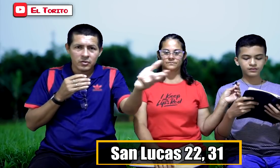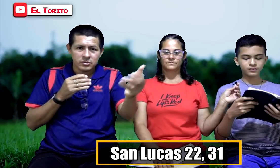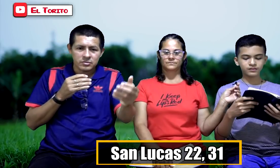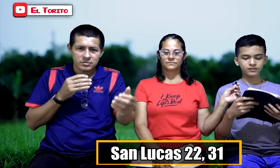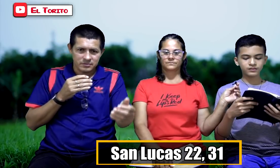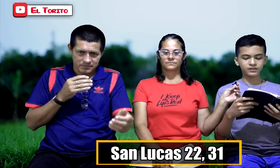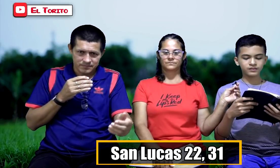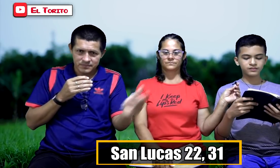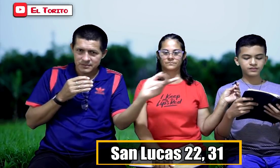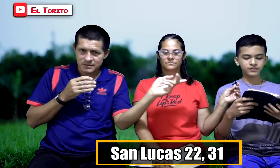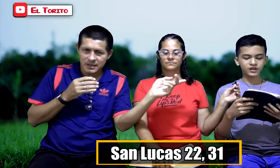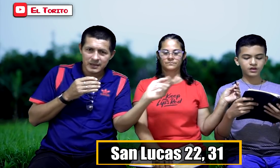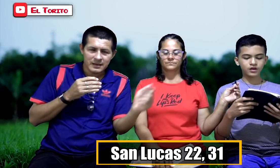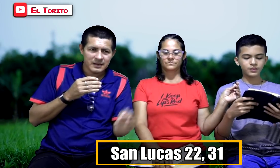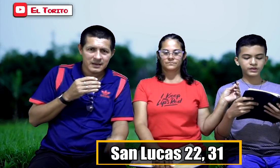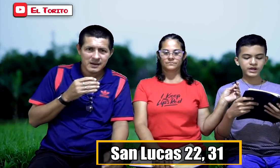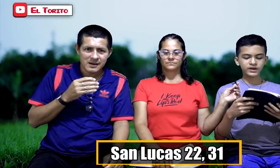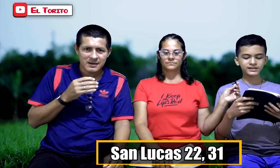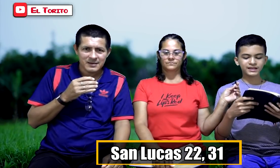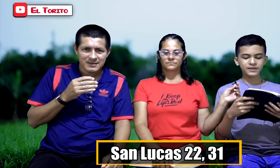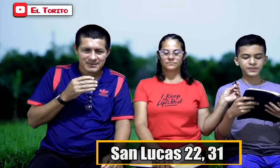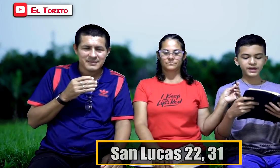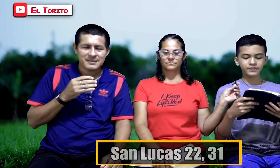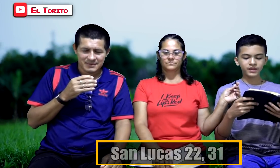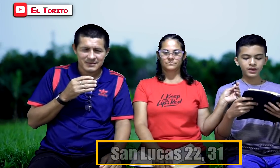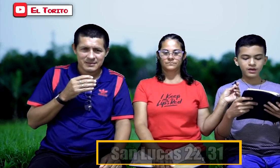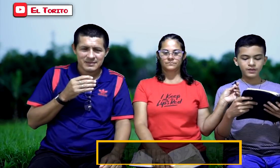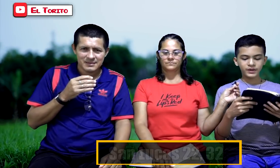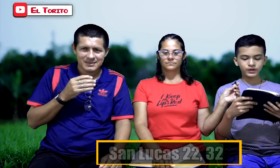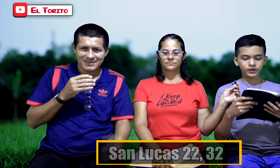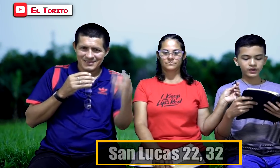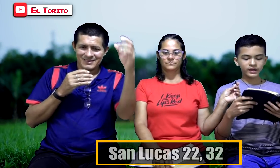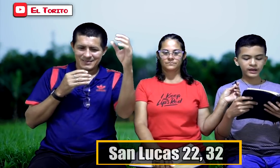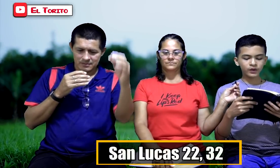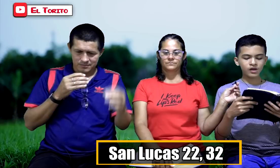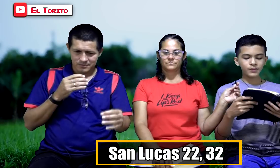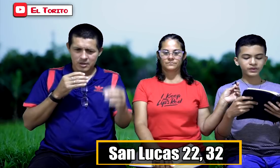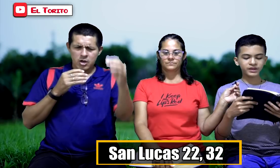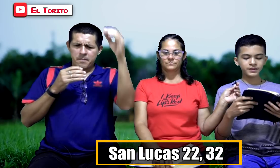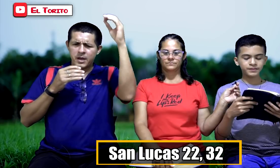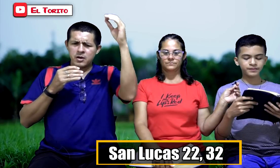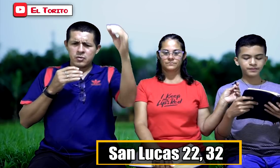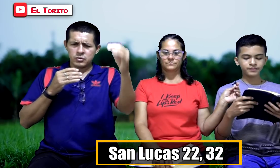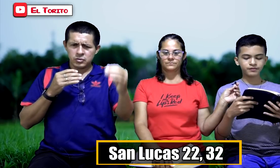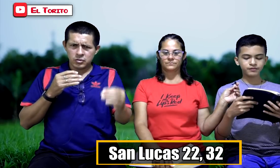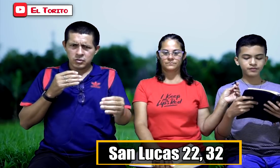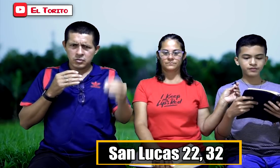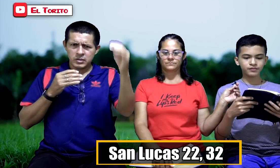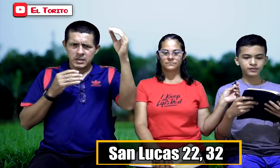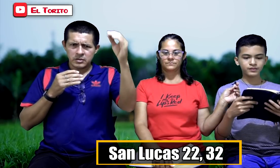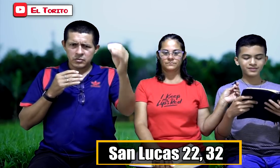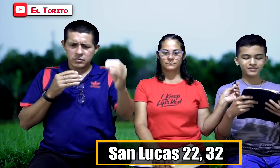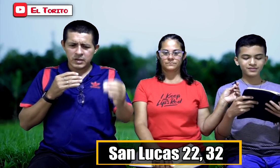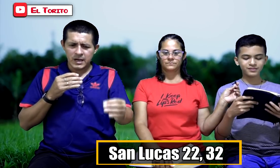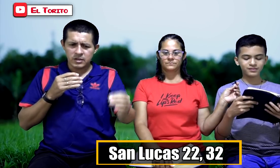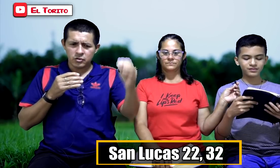otros. Dale. Como trigo que se limpia. Pero yo he rogado por ti. Pero yo he rogado